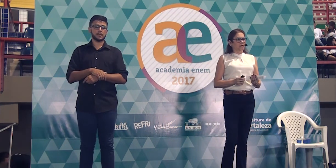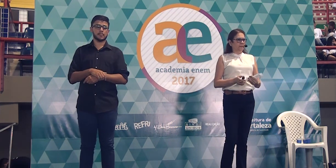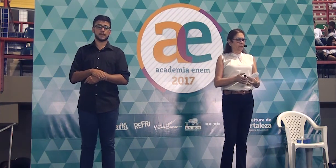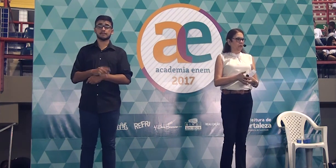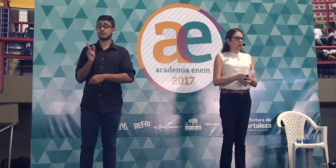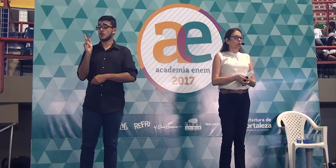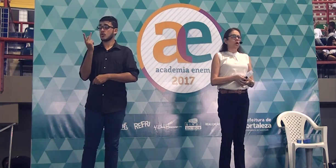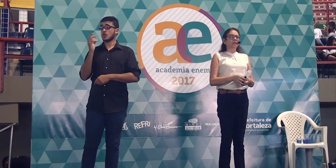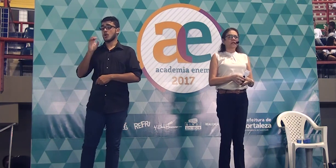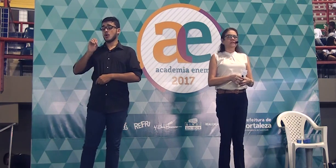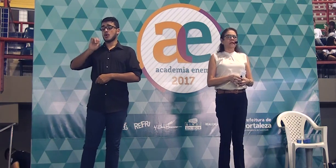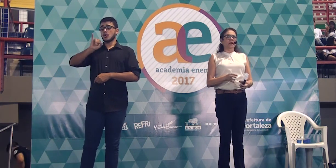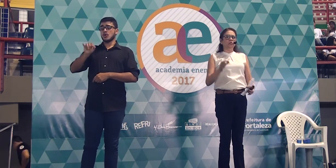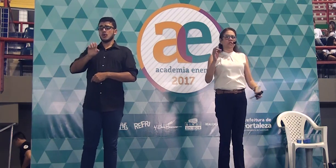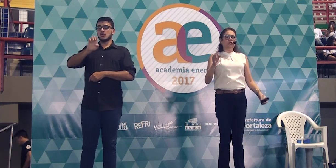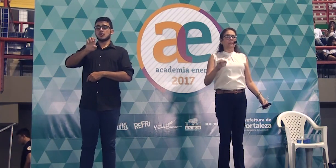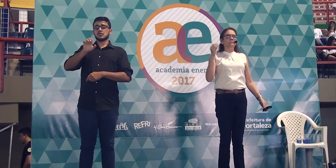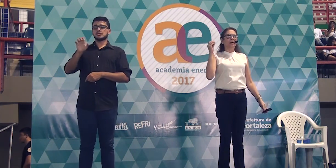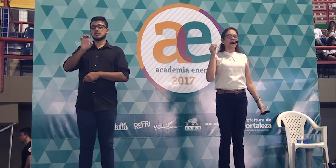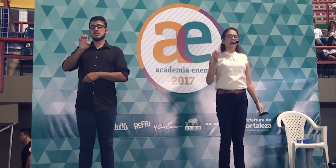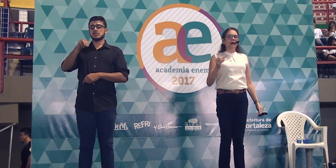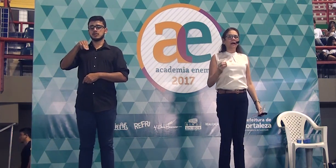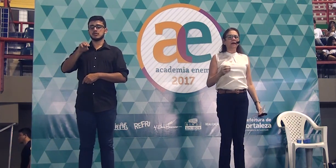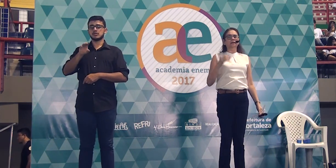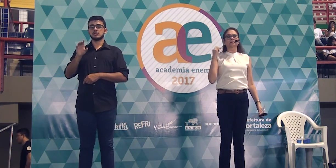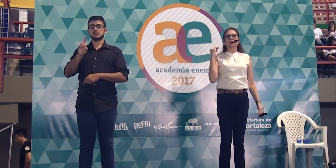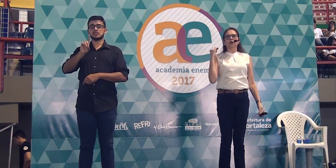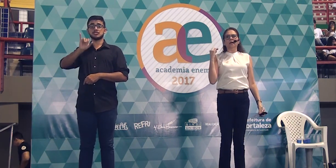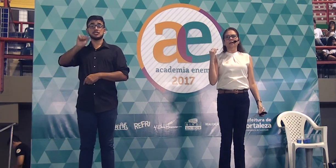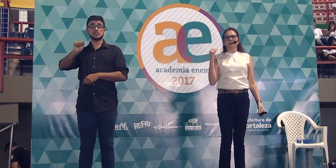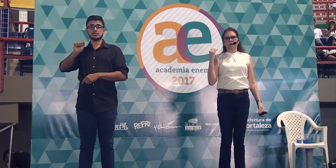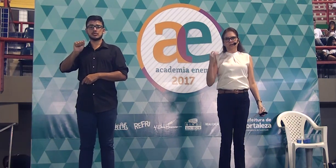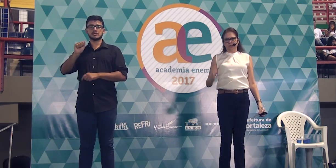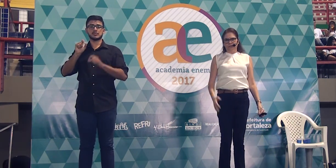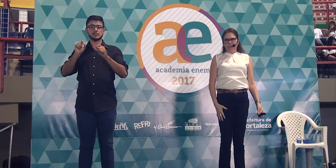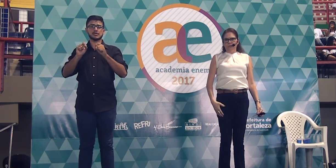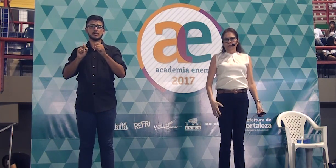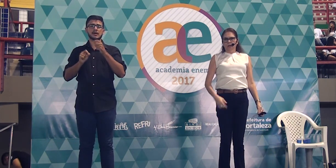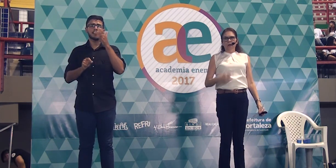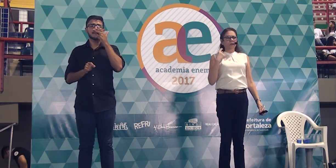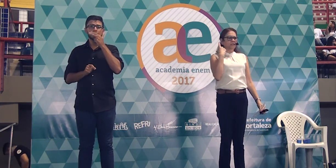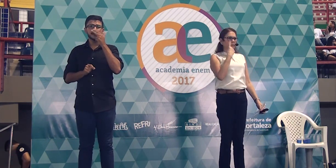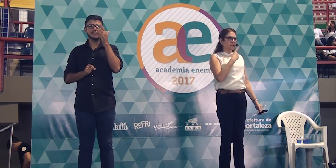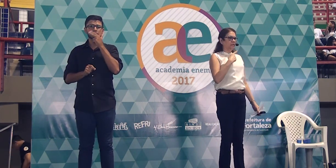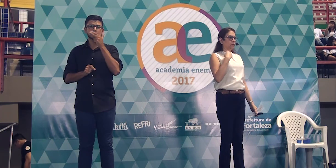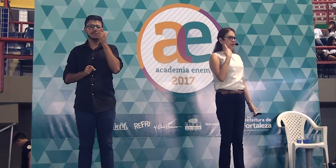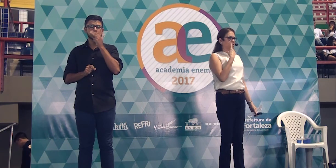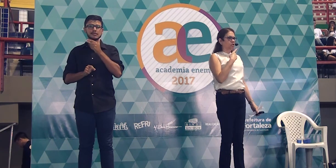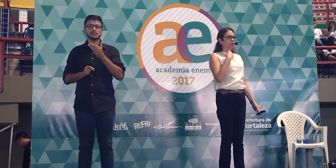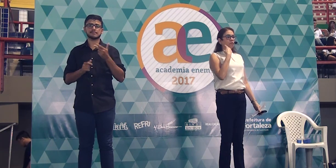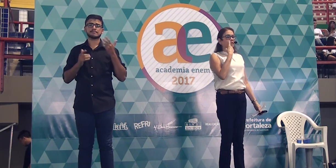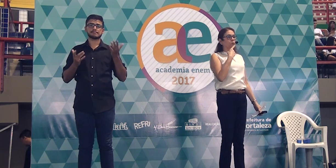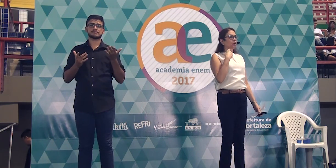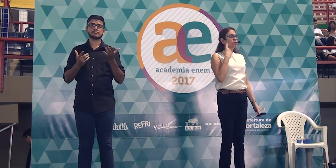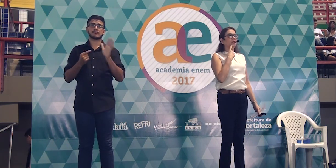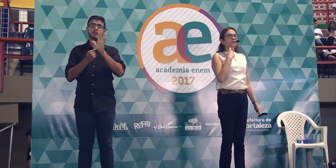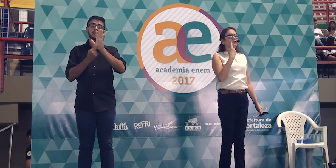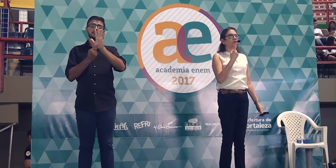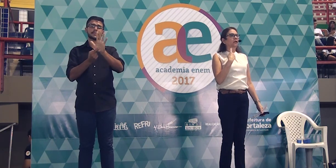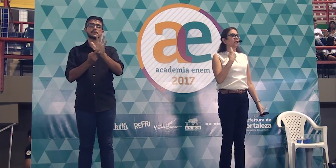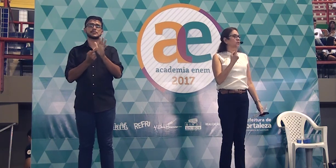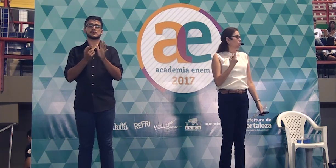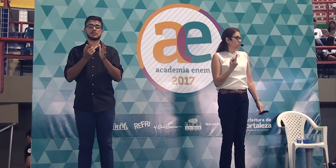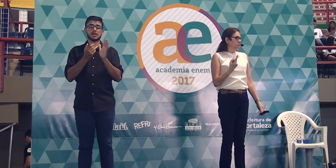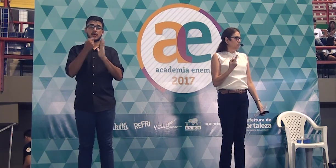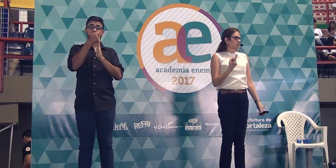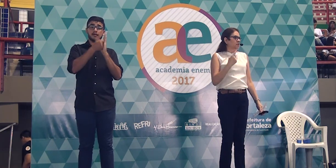em dia, o nome desse erro, gente, é marca da oralidade. É uma expressão que a gente usa muito quando